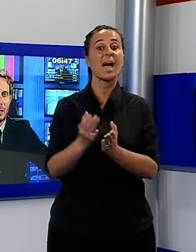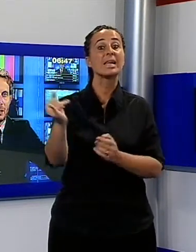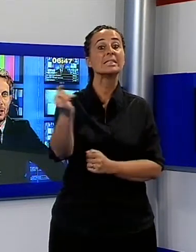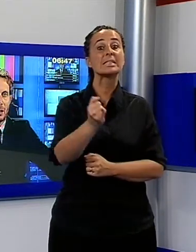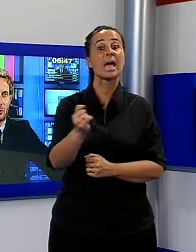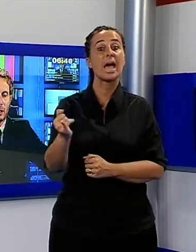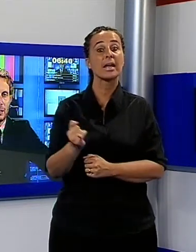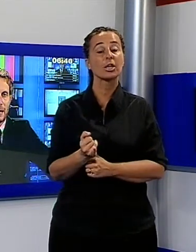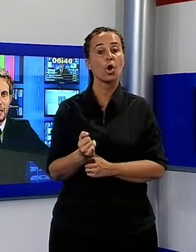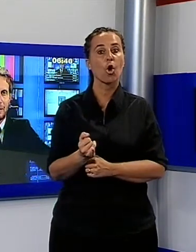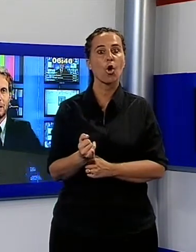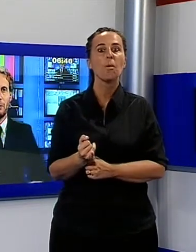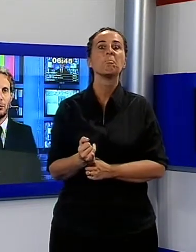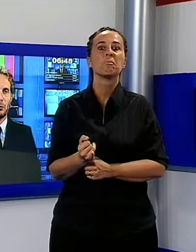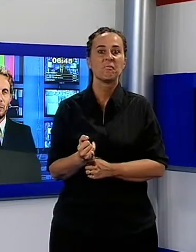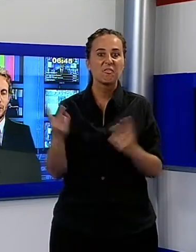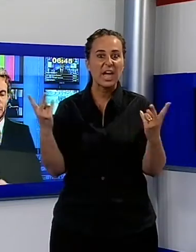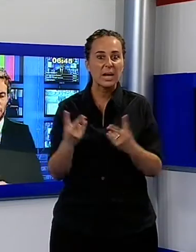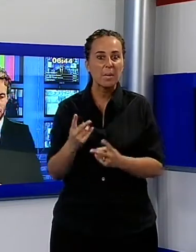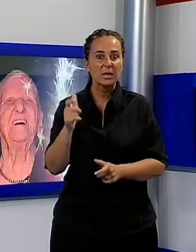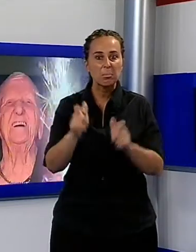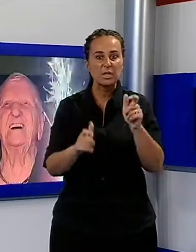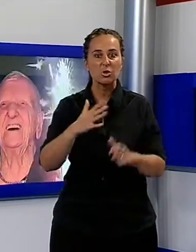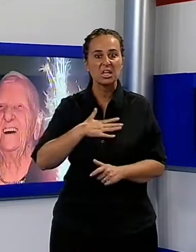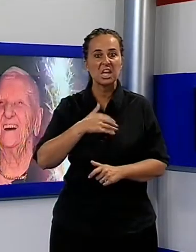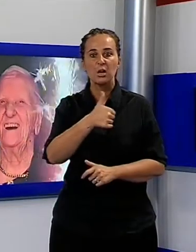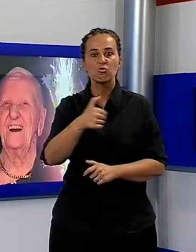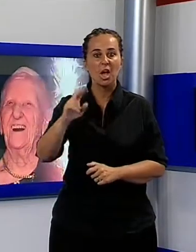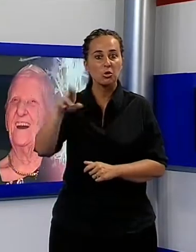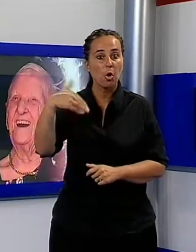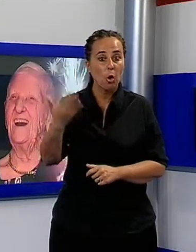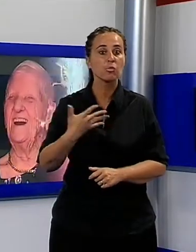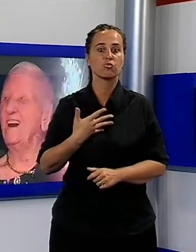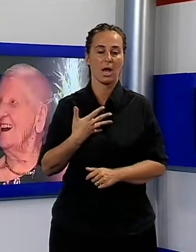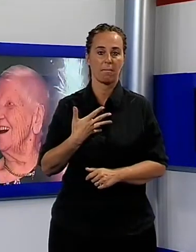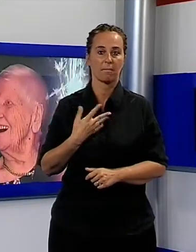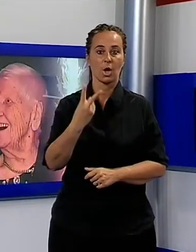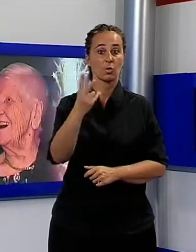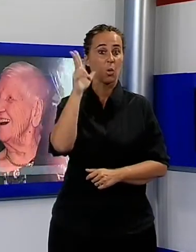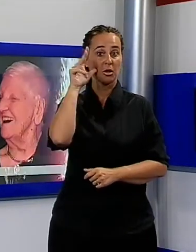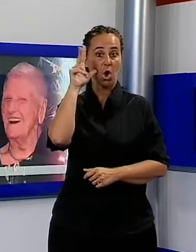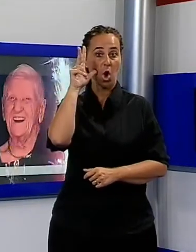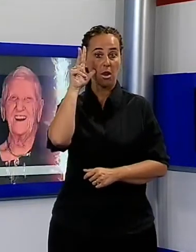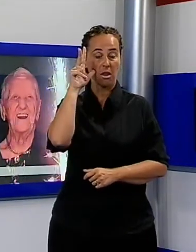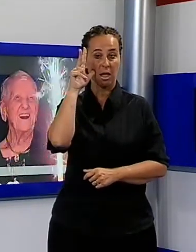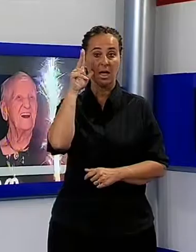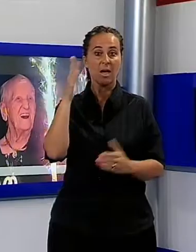centenarie. Vediamo questo servizio. Due centenarie hanno festeggiato il compleanno in Valle del Serchio in questo weekend.